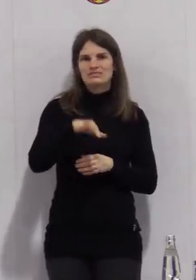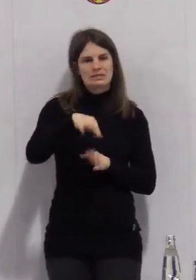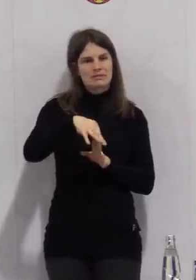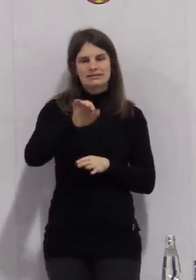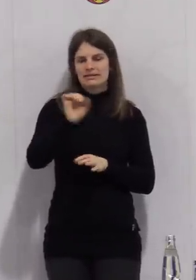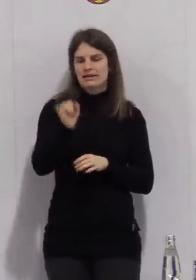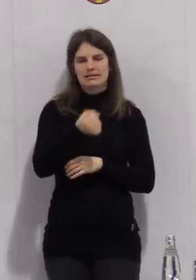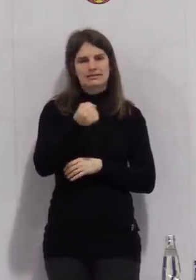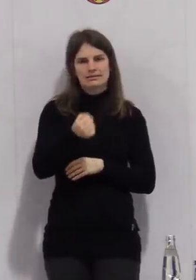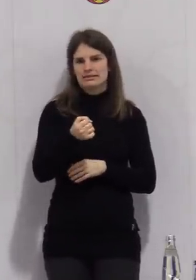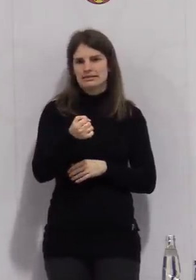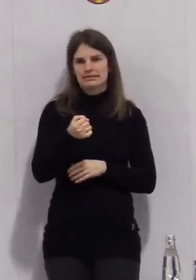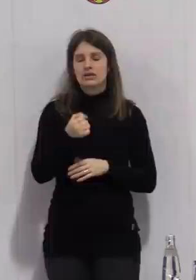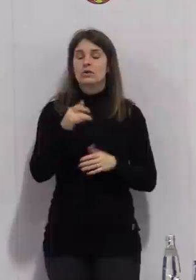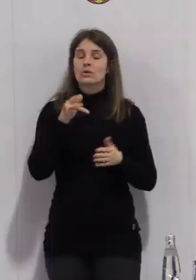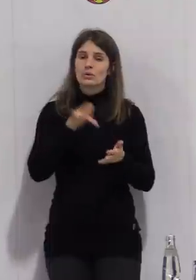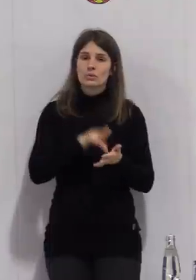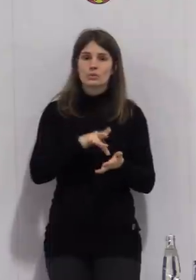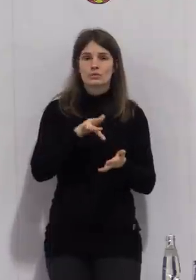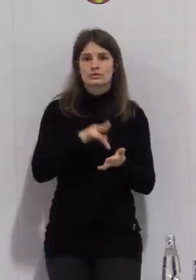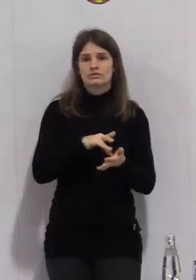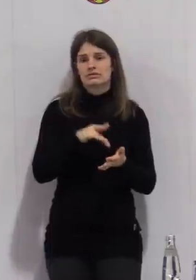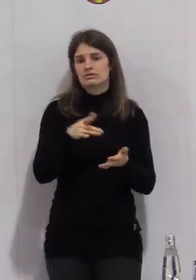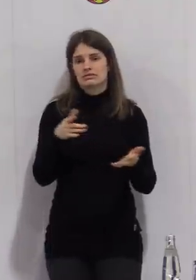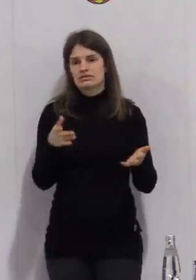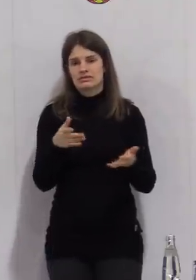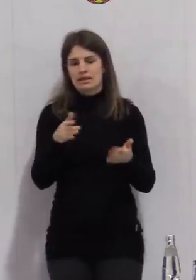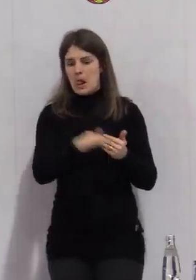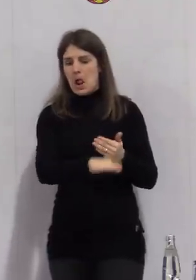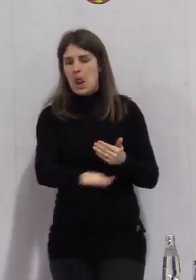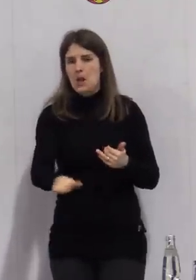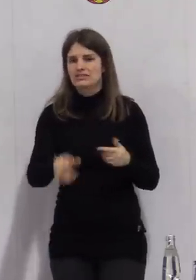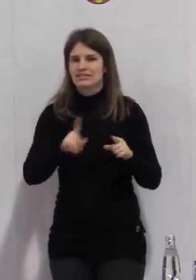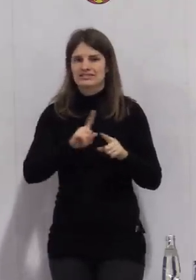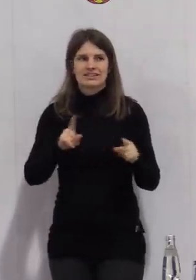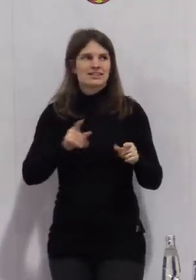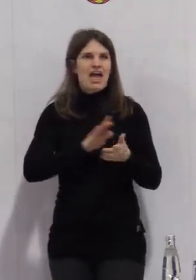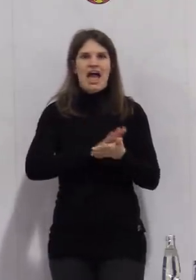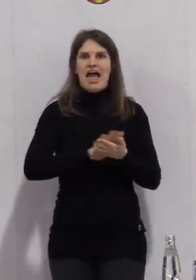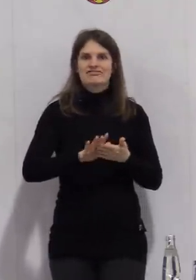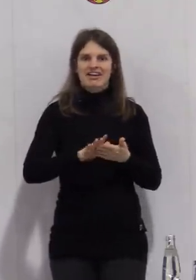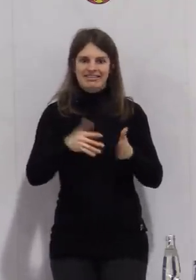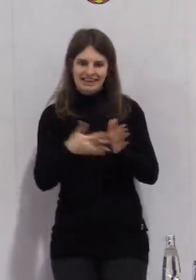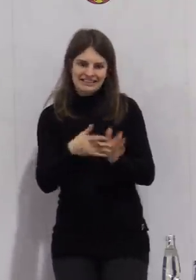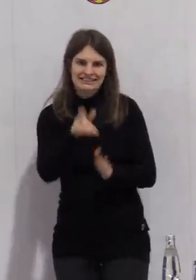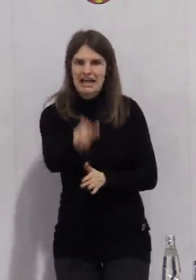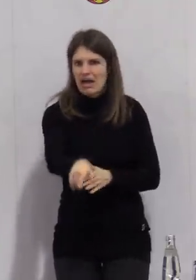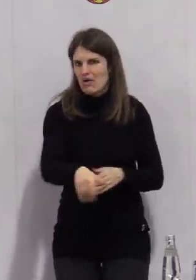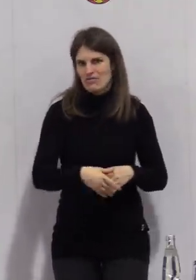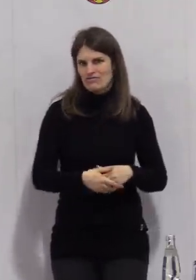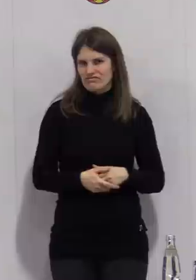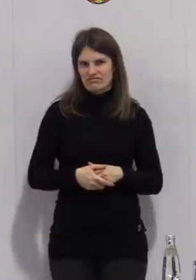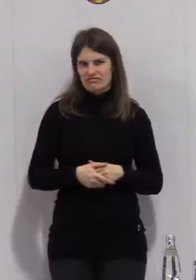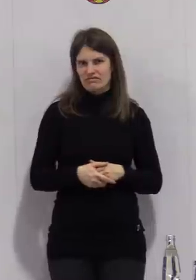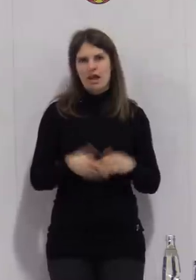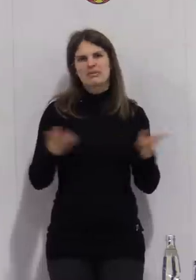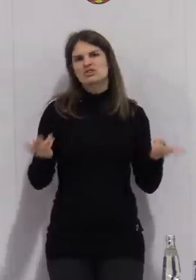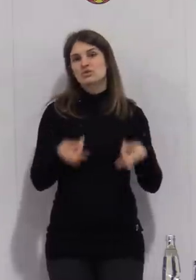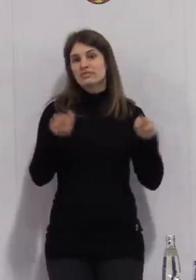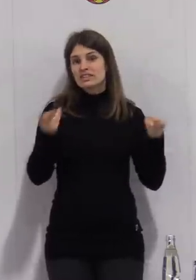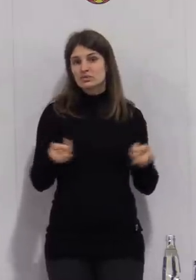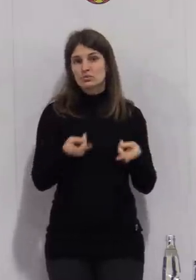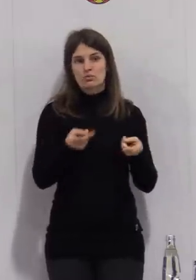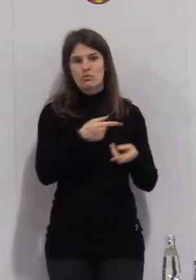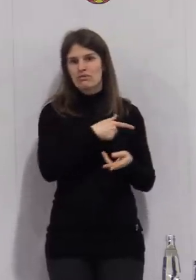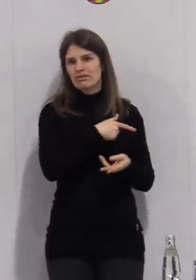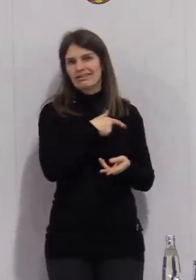ermöglichen. Da ist ja aber auch so, dass ohnehin schon eine leider zunehmende Zahl von Kindern in der